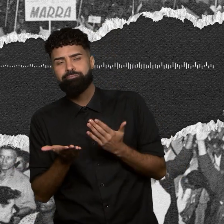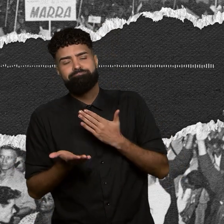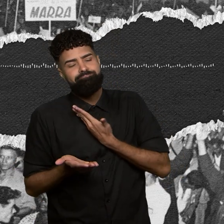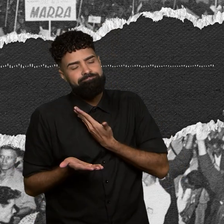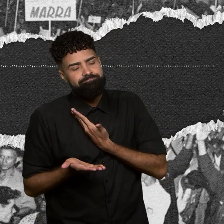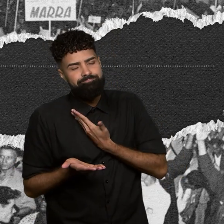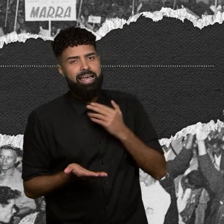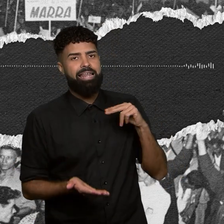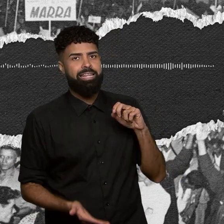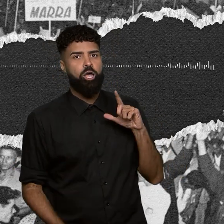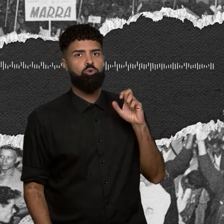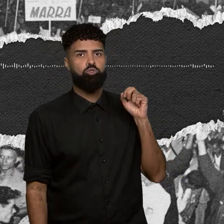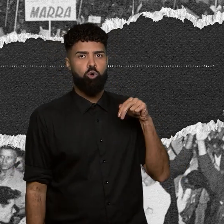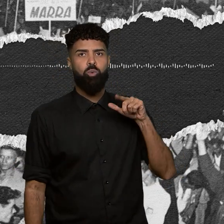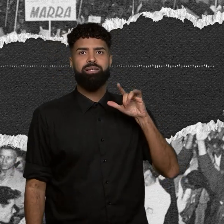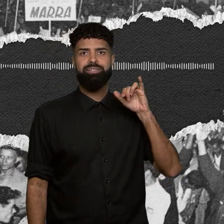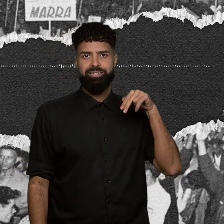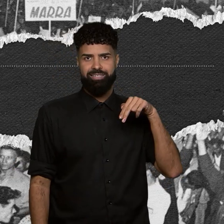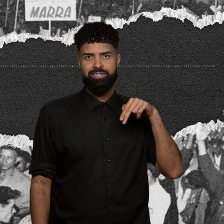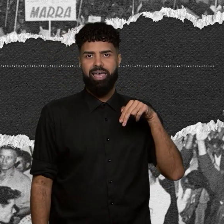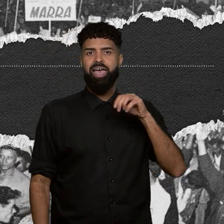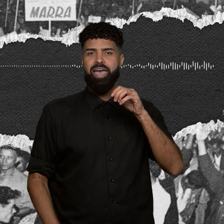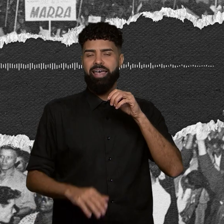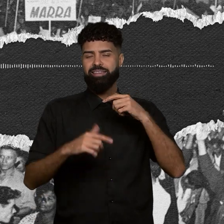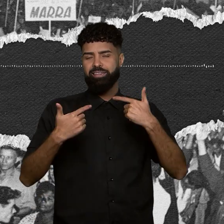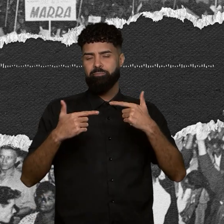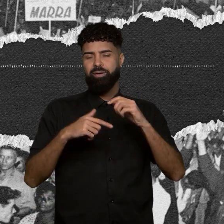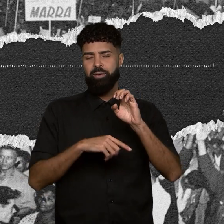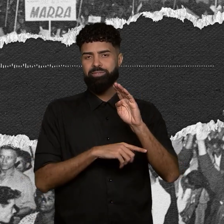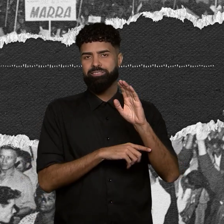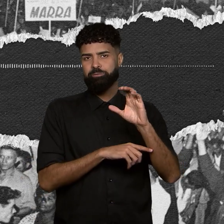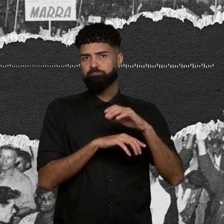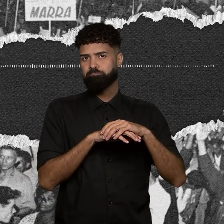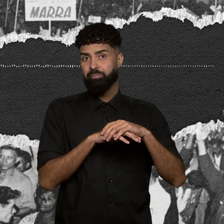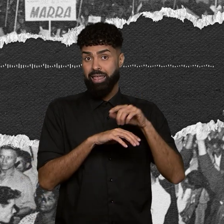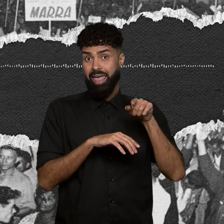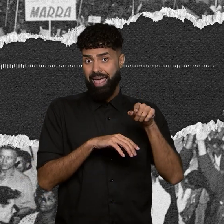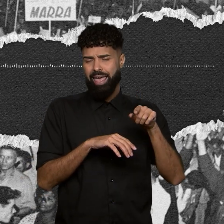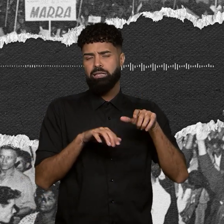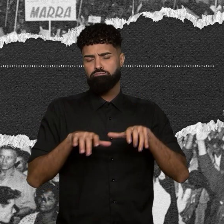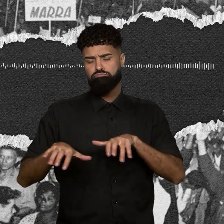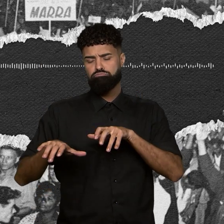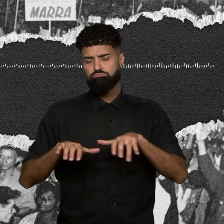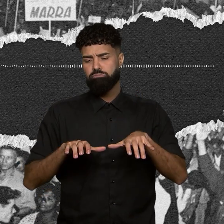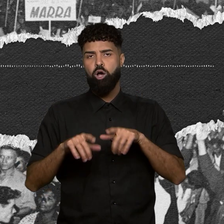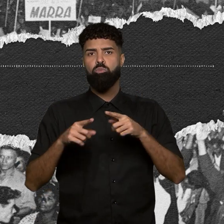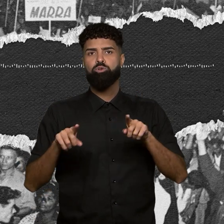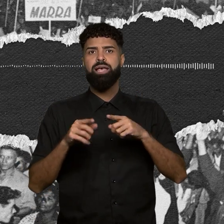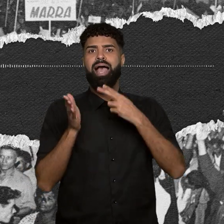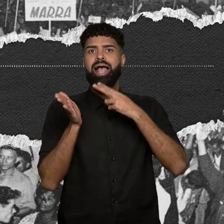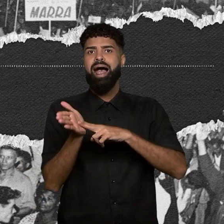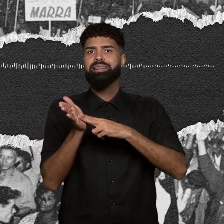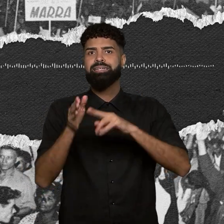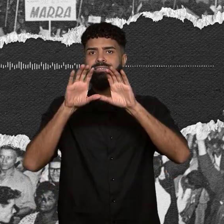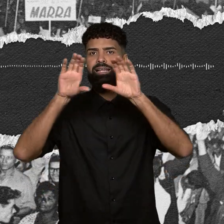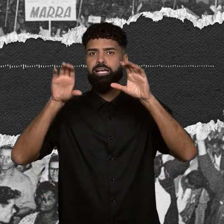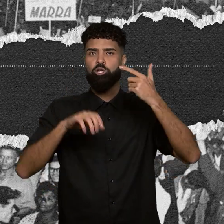Nelson Lim, nosso colega aqui da IBC. Nelson também interpretou os trechos da música Cartas Celestes 2 do Almeida Prado,